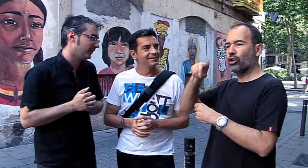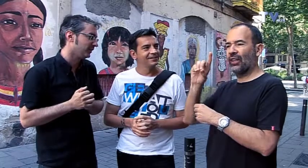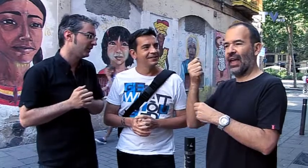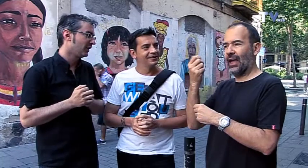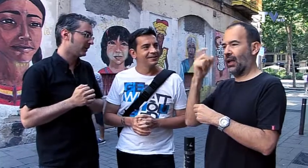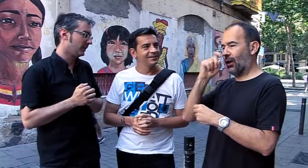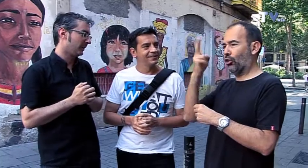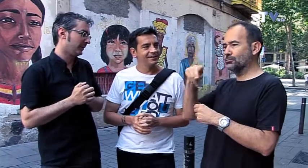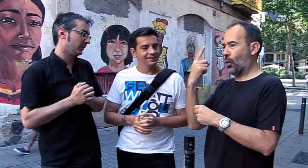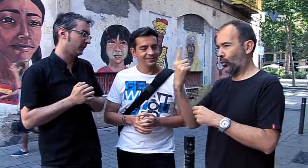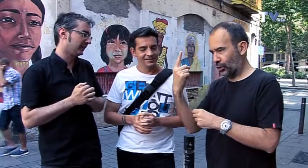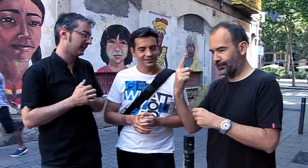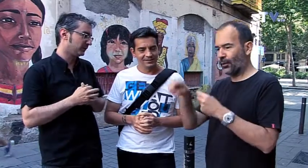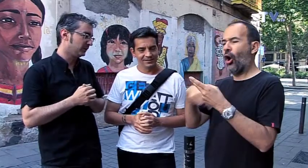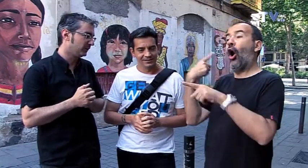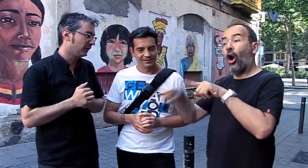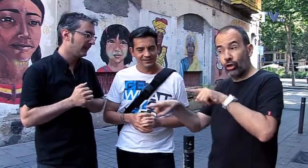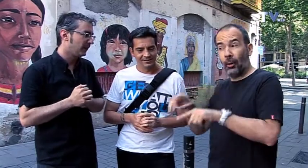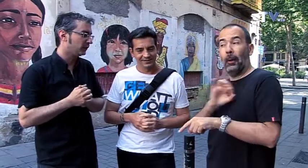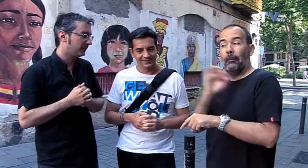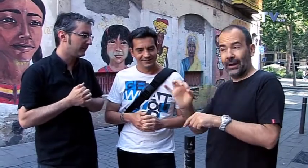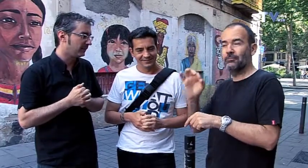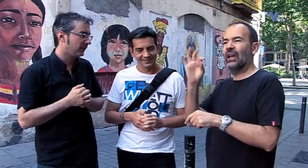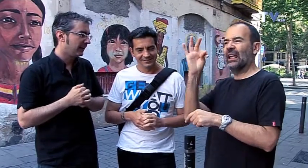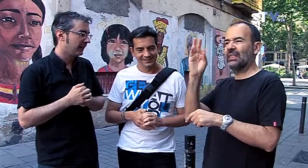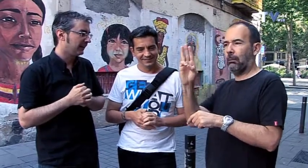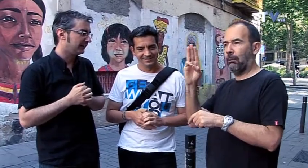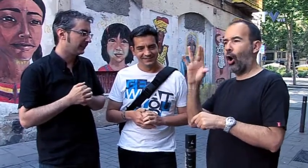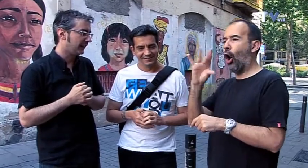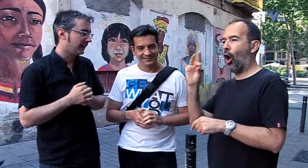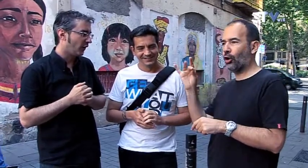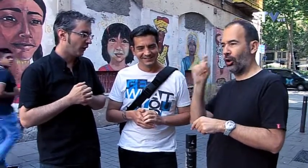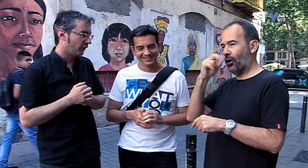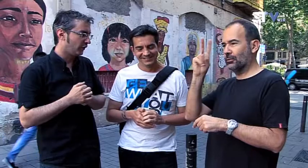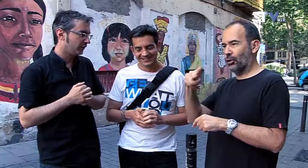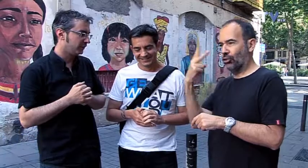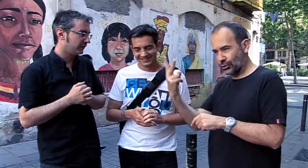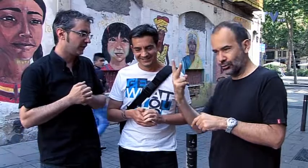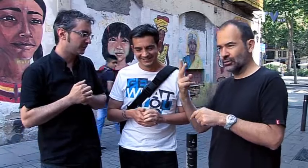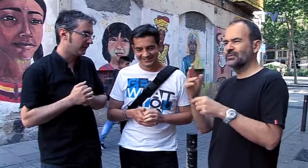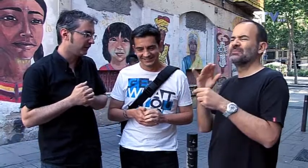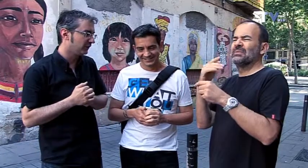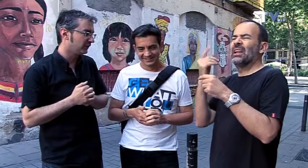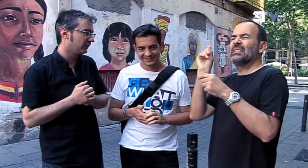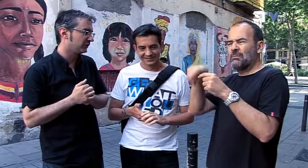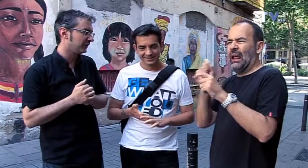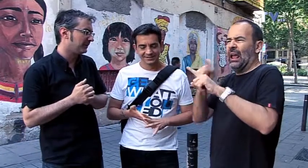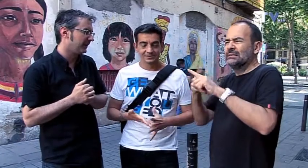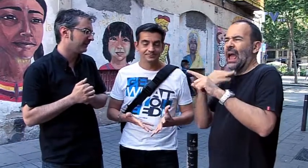Hay un premio Ondas del año 2001, luego otro premio que es el TP de Oro del año 2002 y